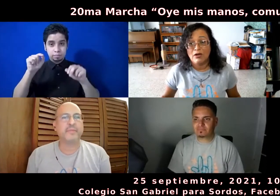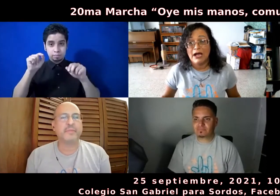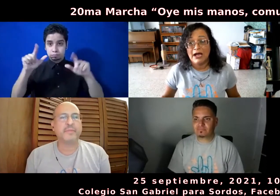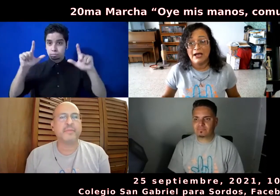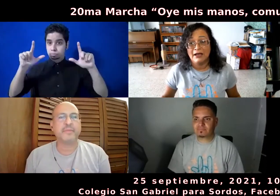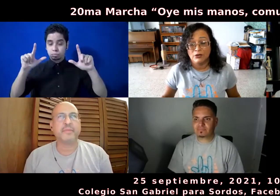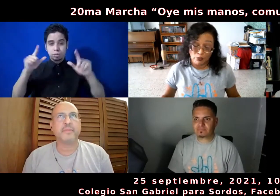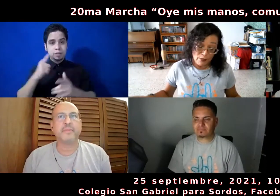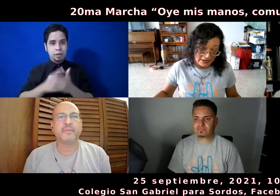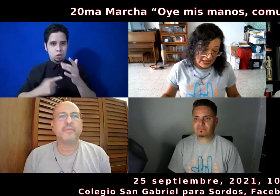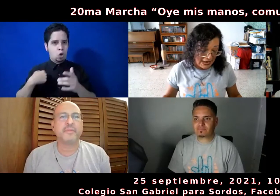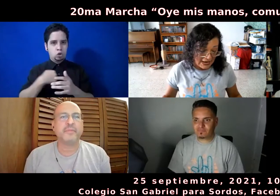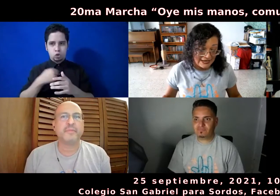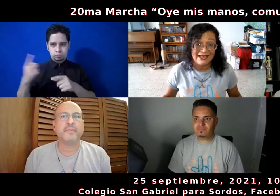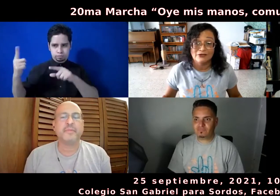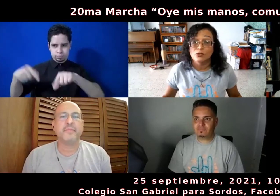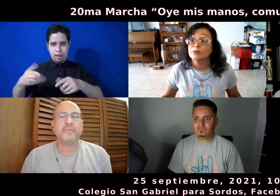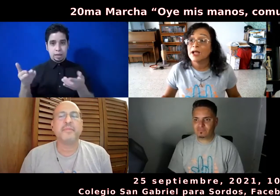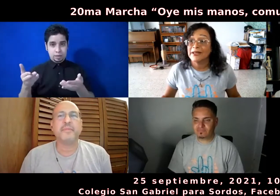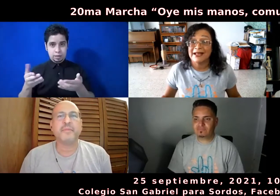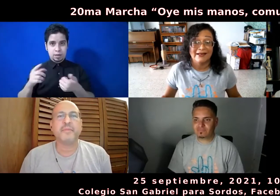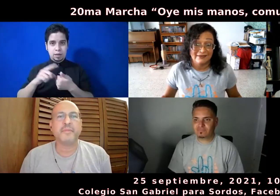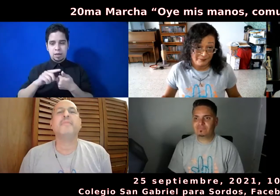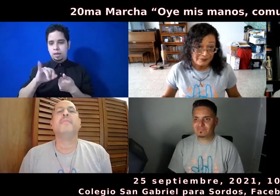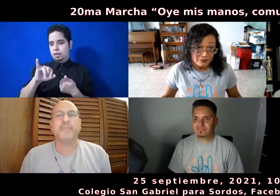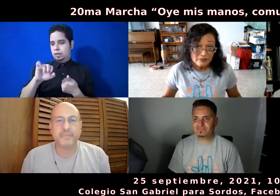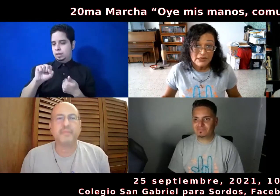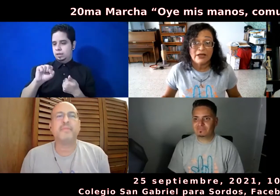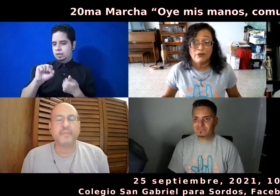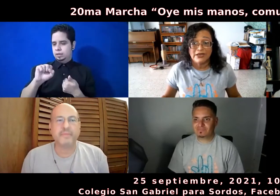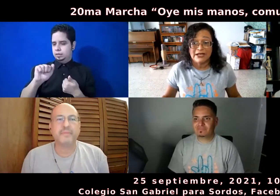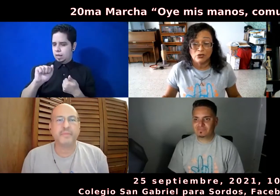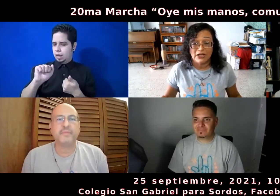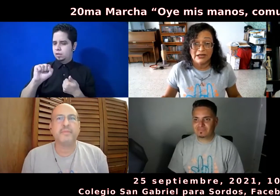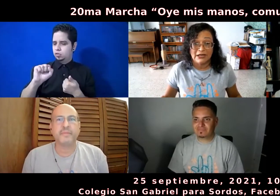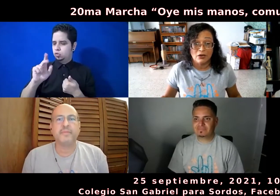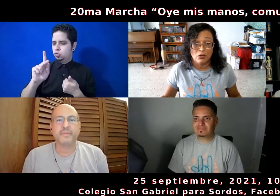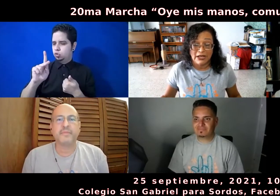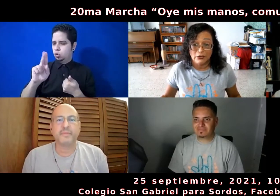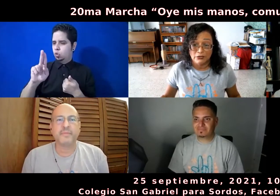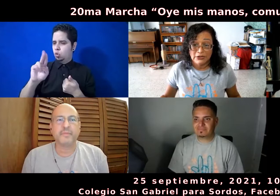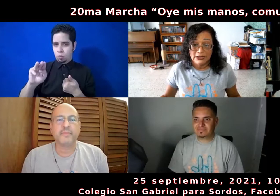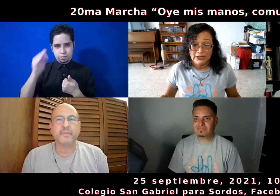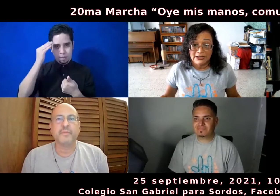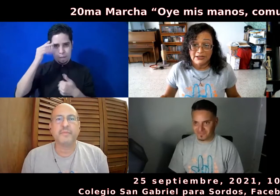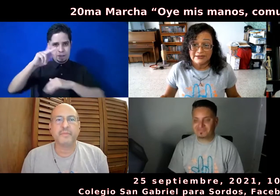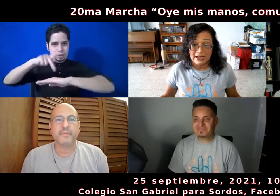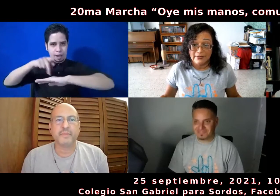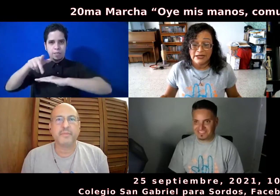a, tuvimos, ¿verdad? A Isaskun Capataz que fue directora del colegio San Gabriel